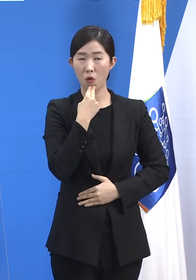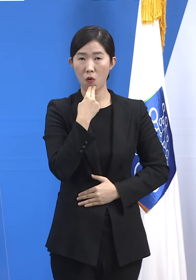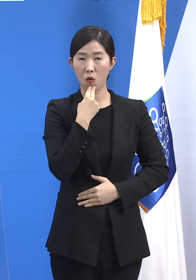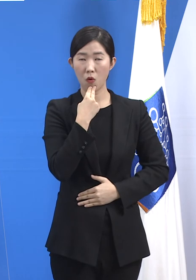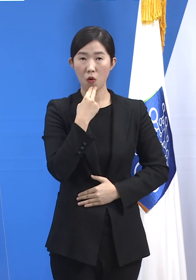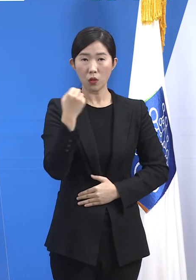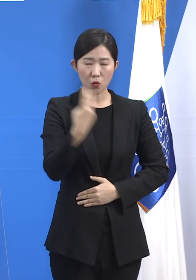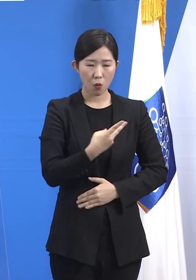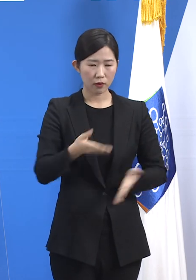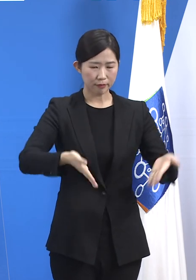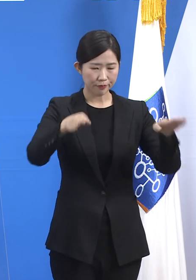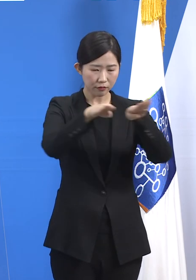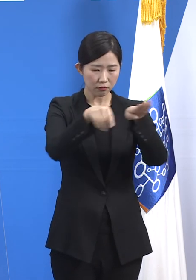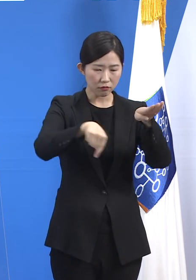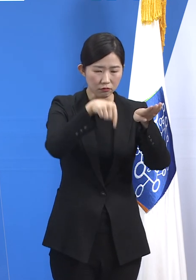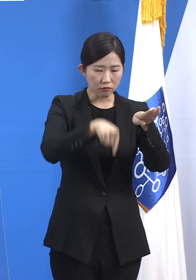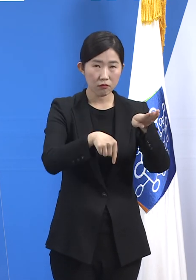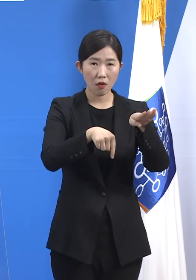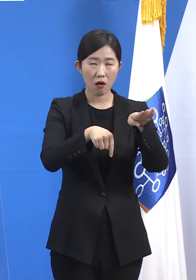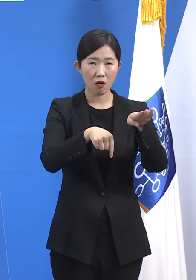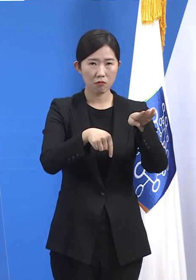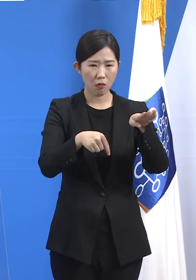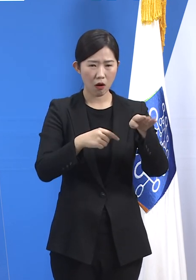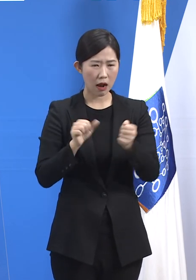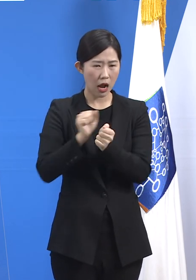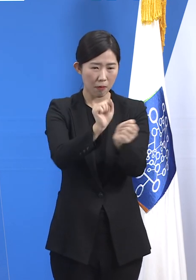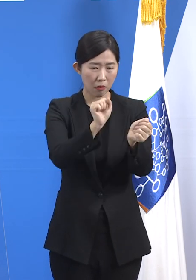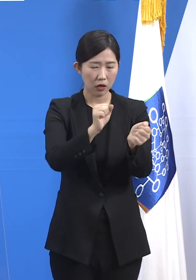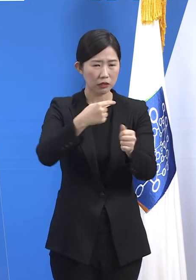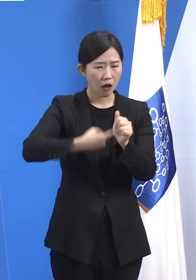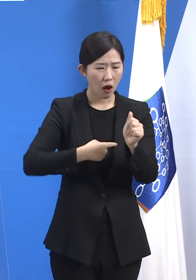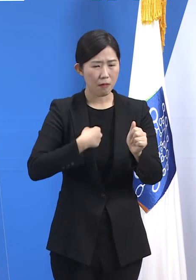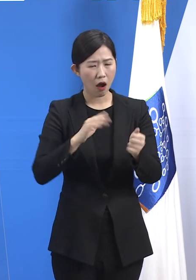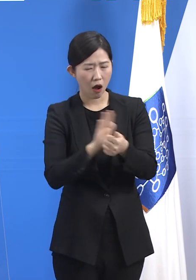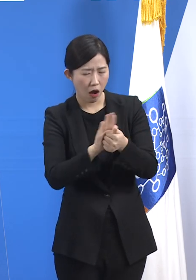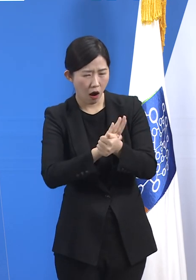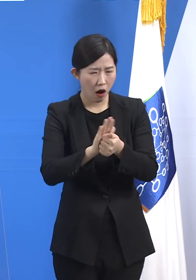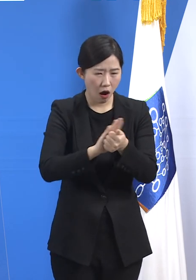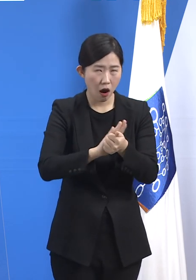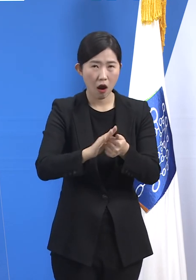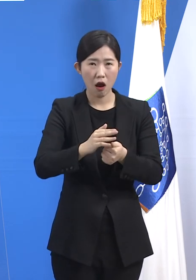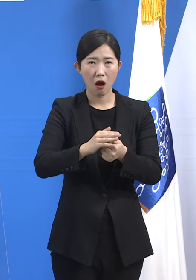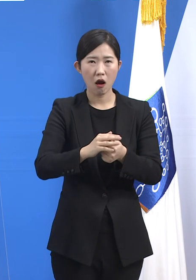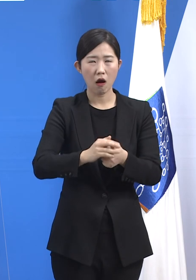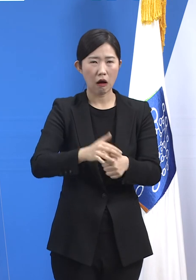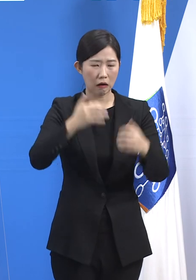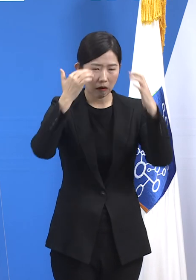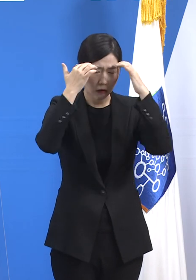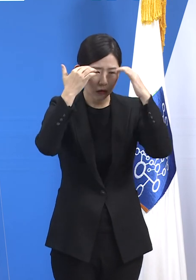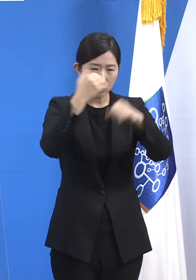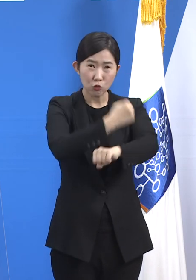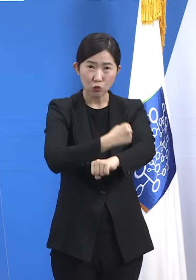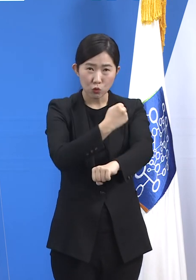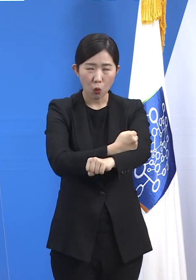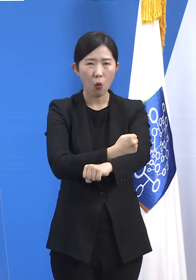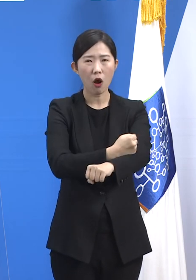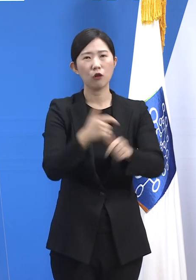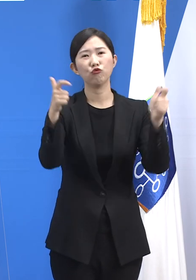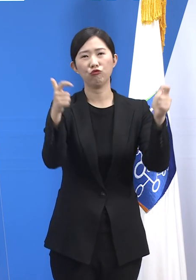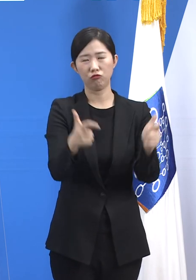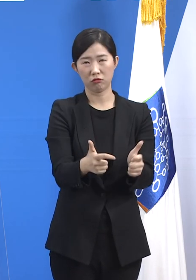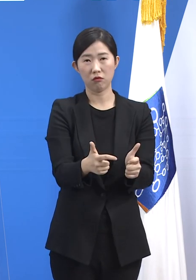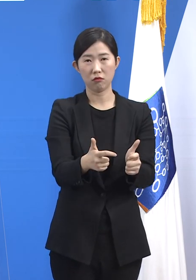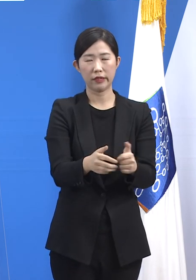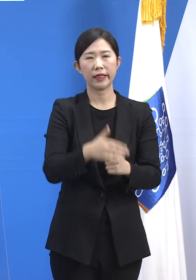어렵게 확진자를 돌보는 일도 없습니다. 숨 돌릴 결일이 생겨서 정말 다행입니다. 하지만